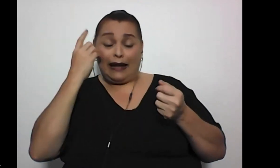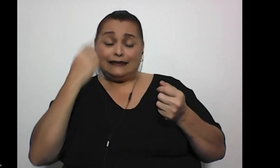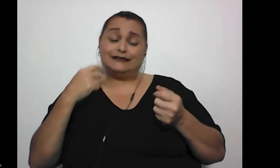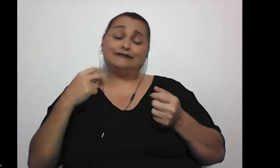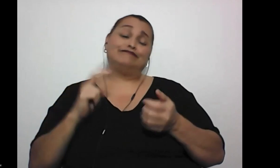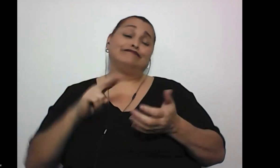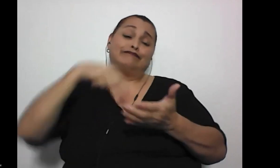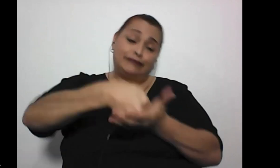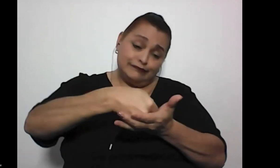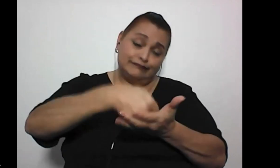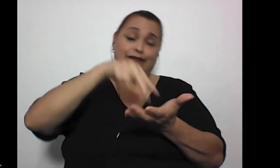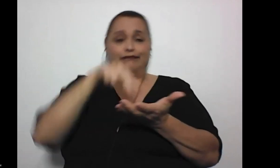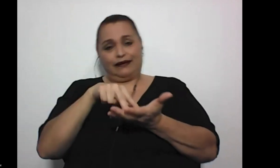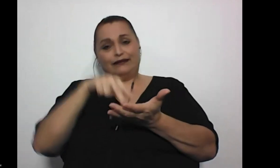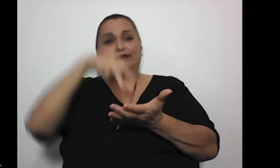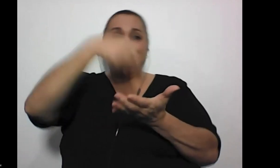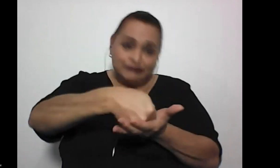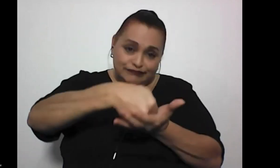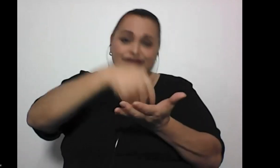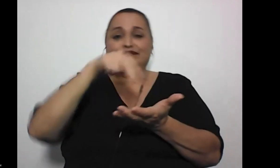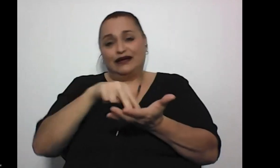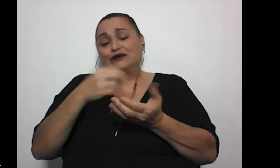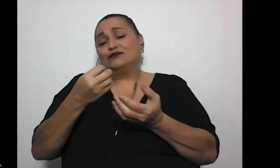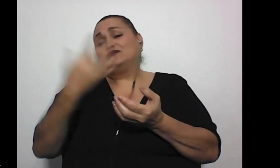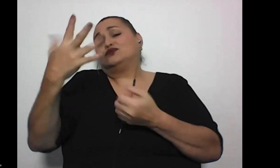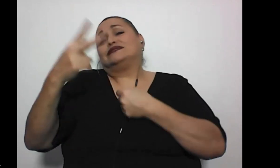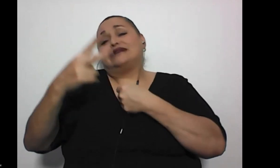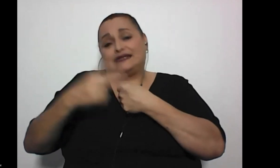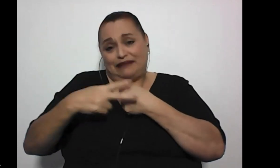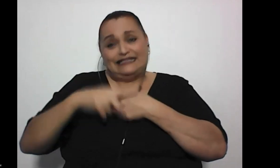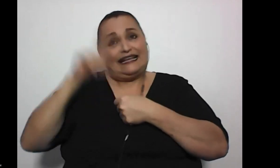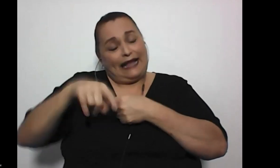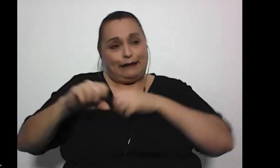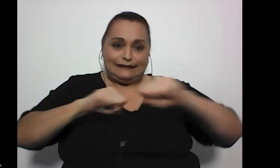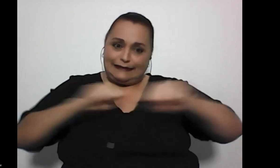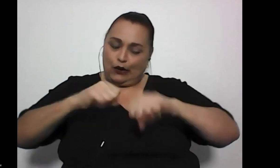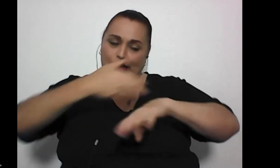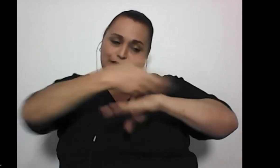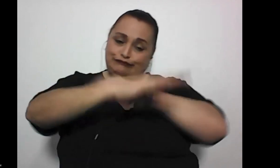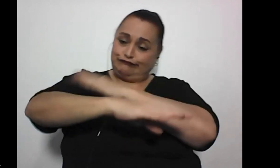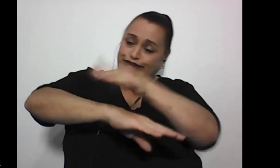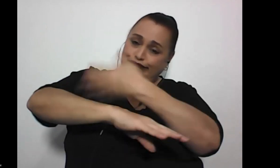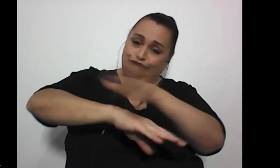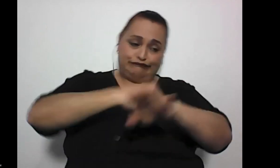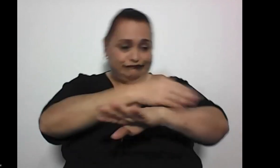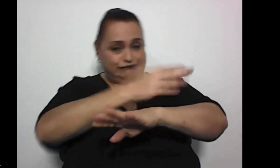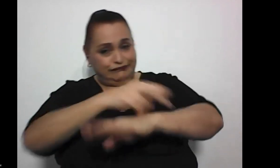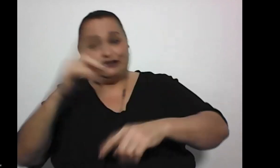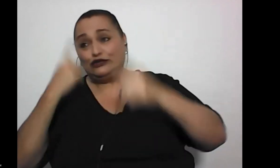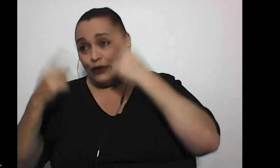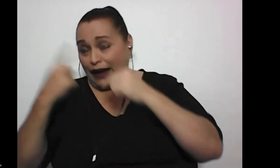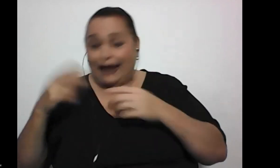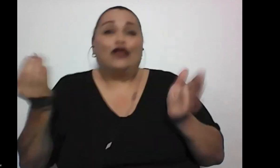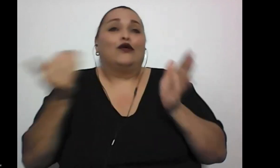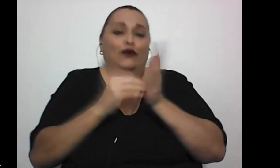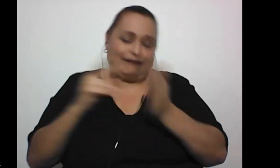levantarnos, nos caemos, nos tiran al suelo muchas veces y nos toca sacudirnos el polvo, la tierra, llorar un ratito, pero después decir no